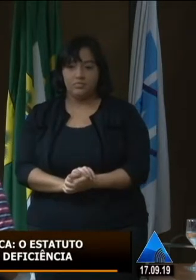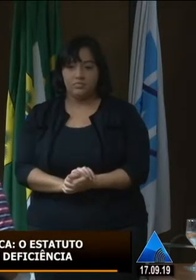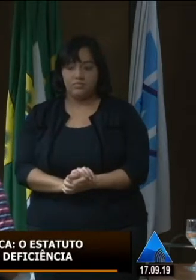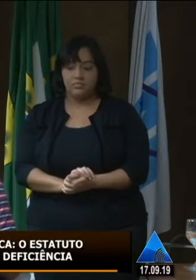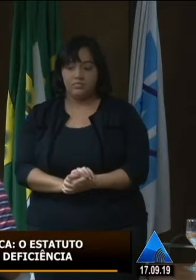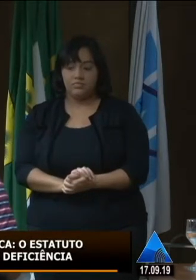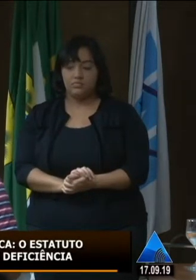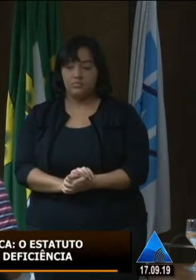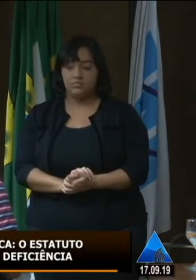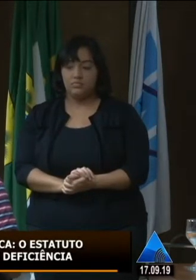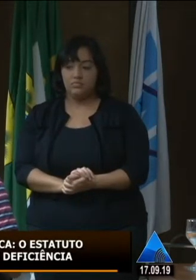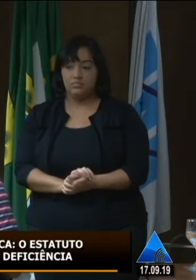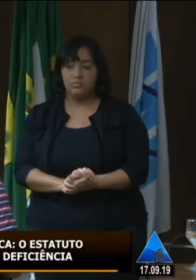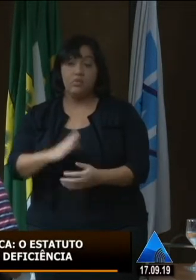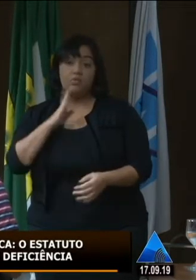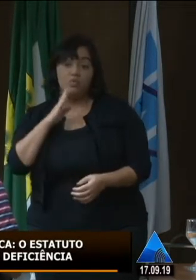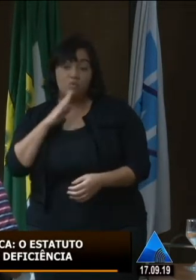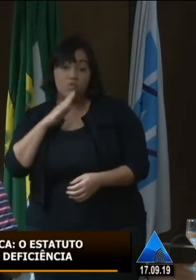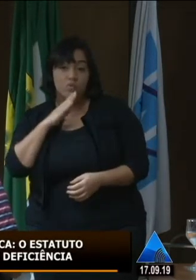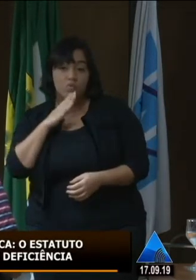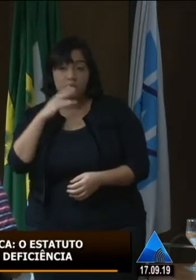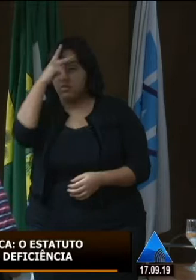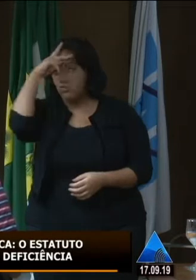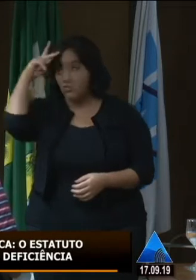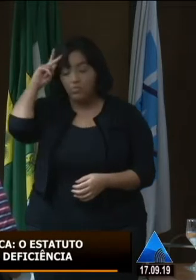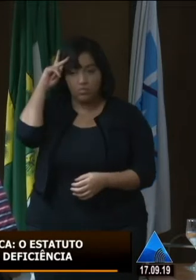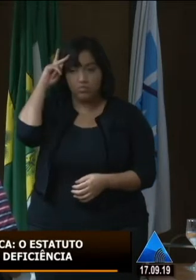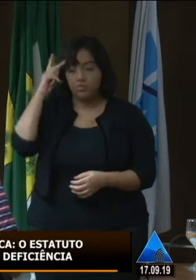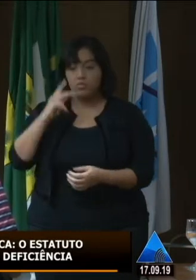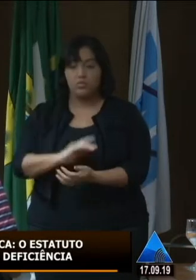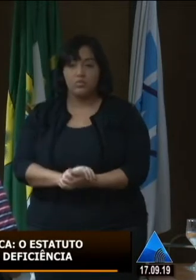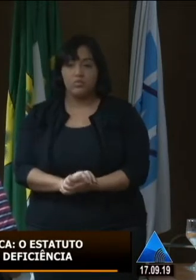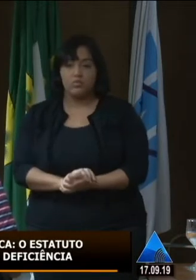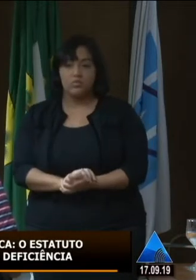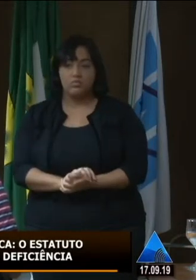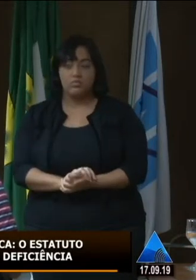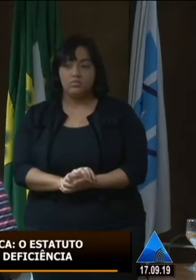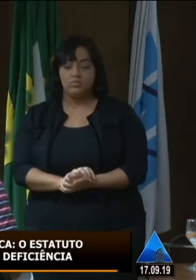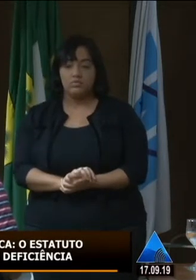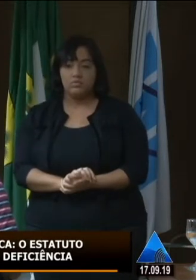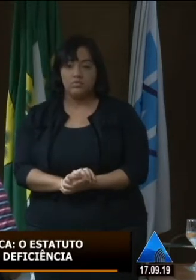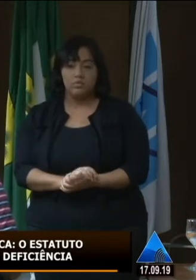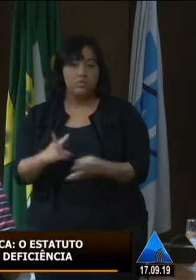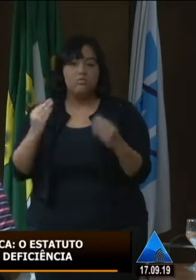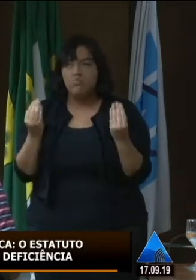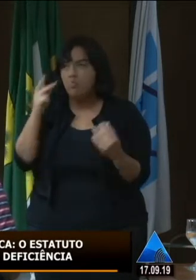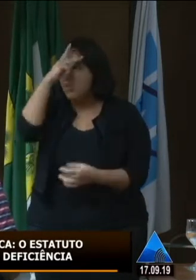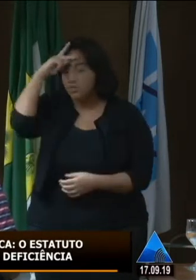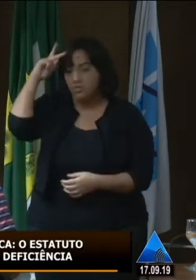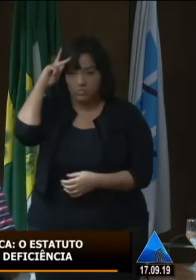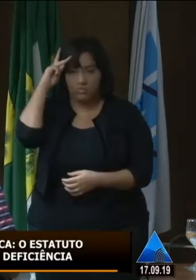Nisso, conheci Márcia, conheci Abdon, Joerã, Décio, e tantas outras pessoas,